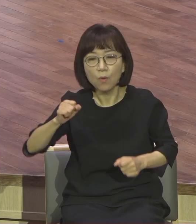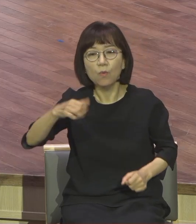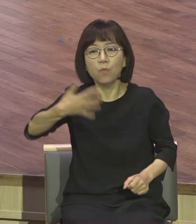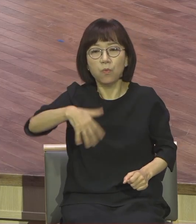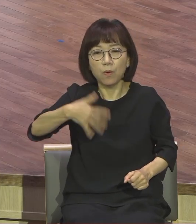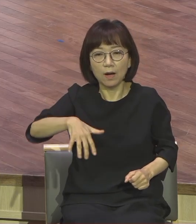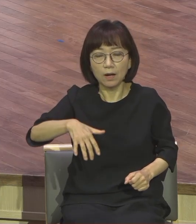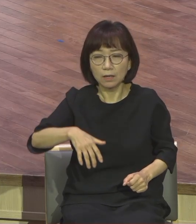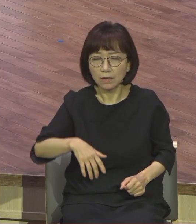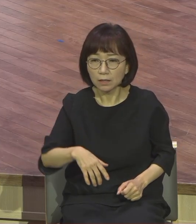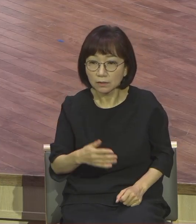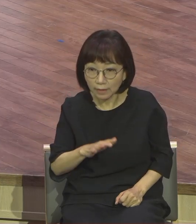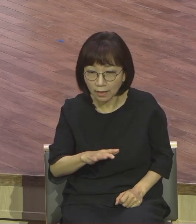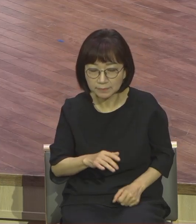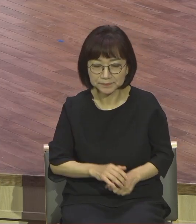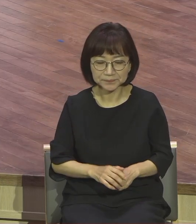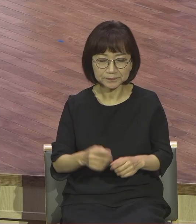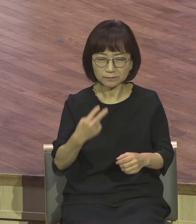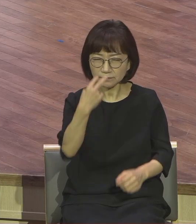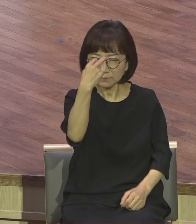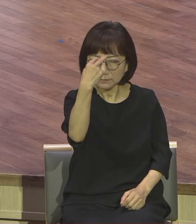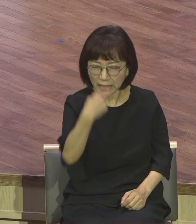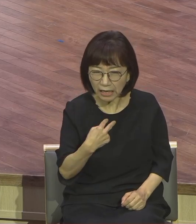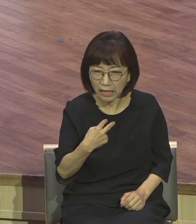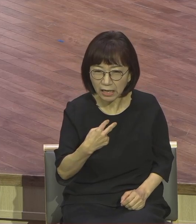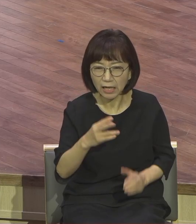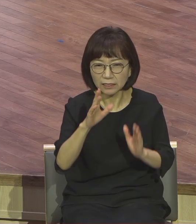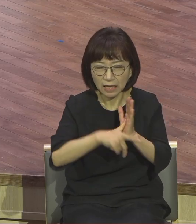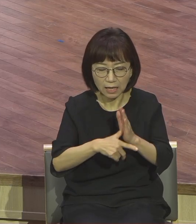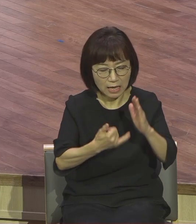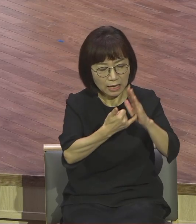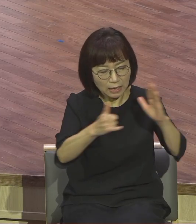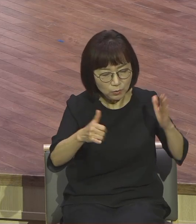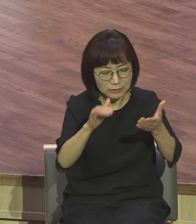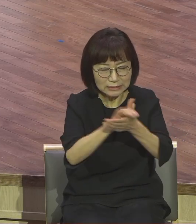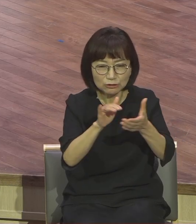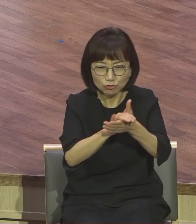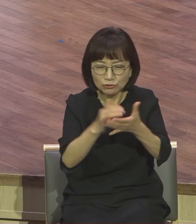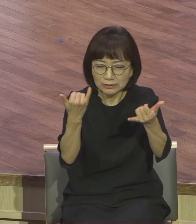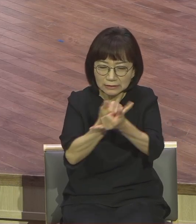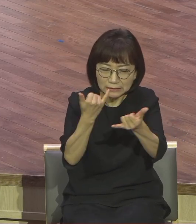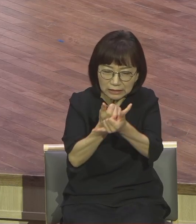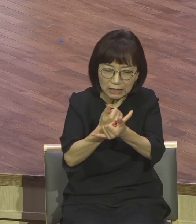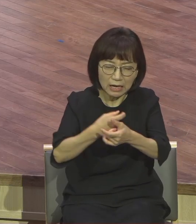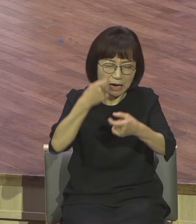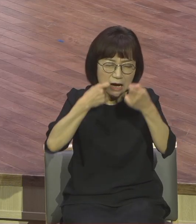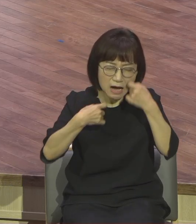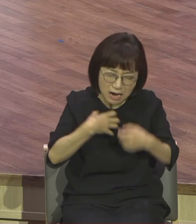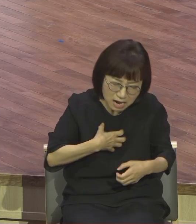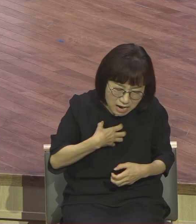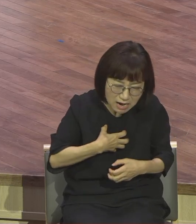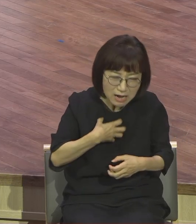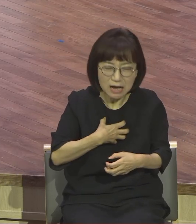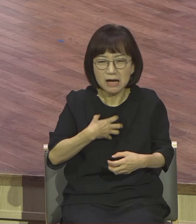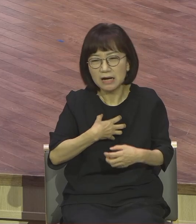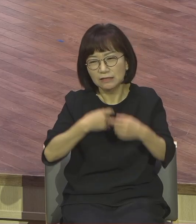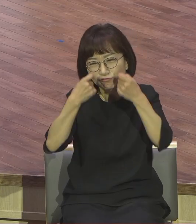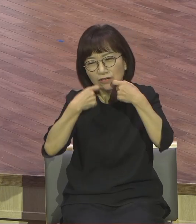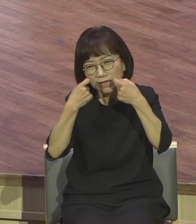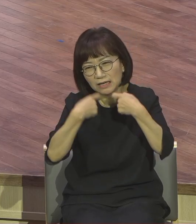잃었을 때 가족들과 그 친척들 친구들 다 슬퍼했습니다 그런데